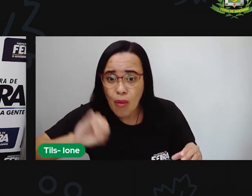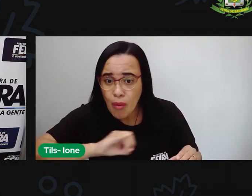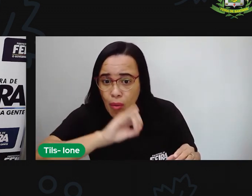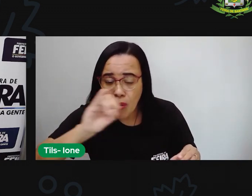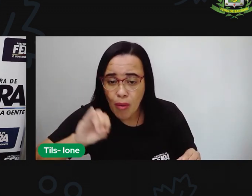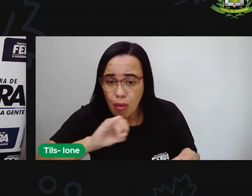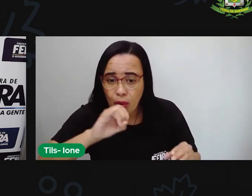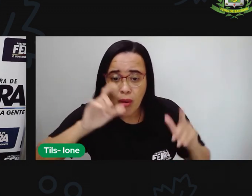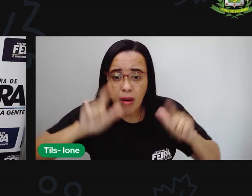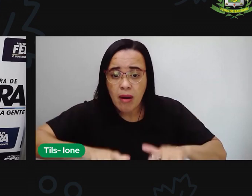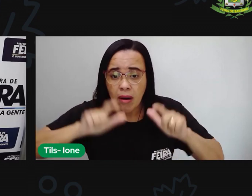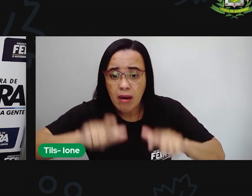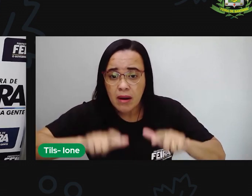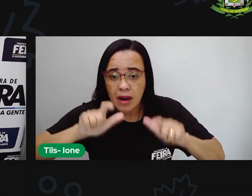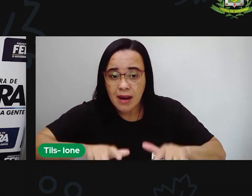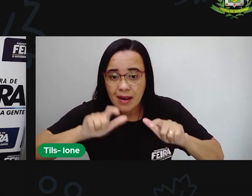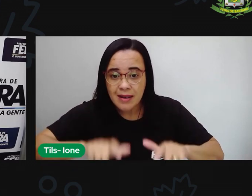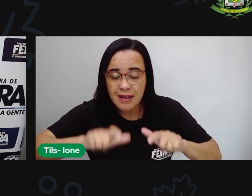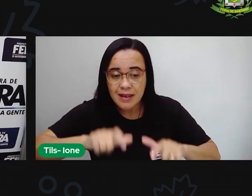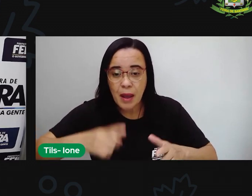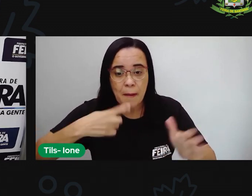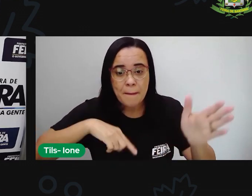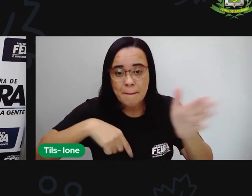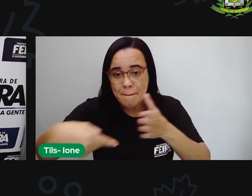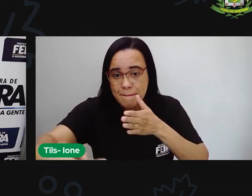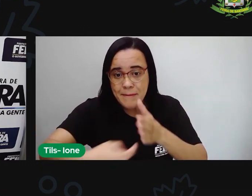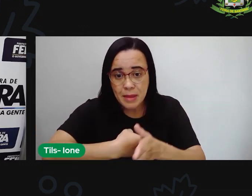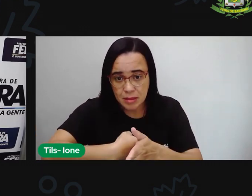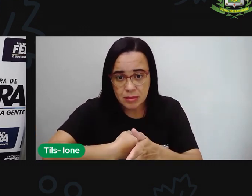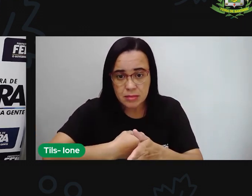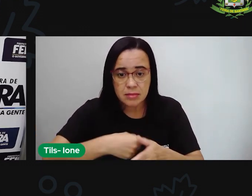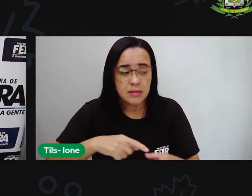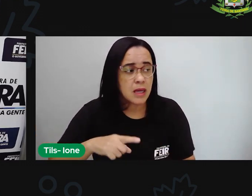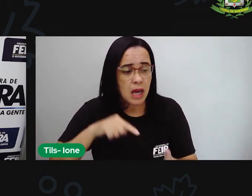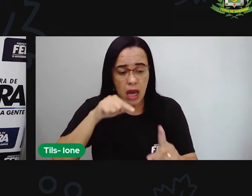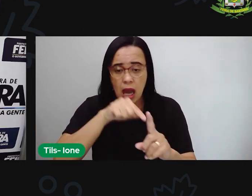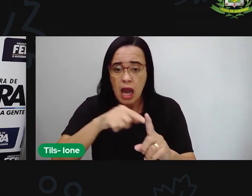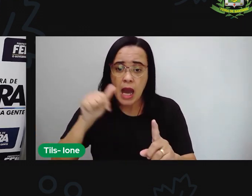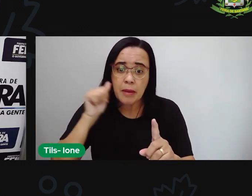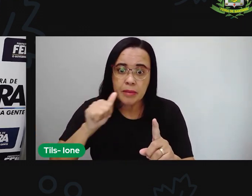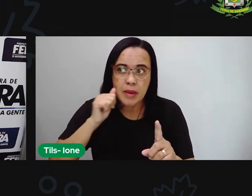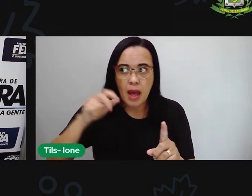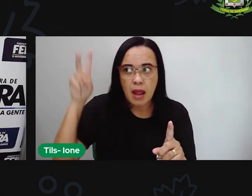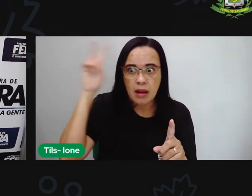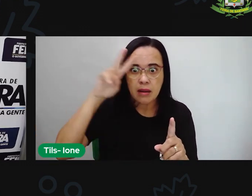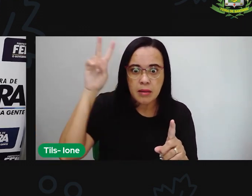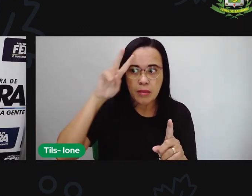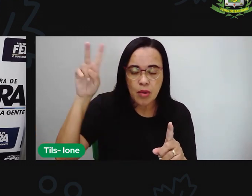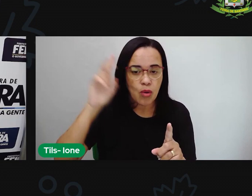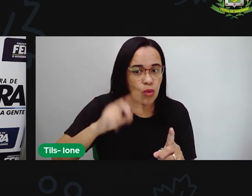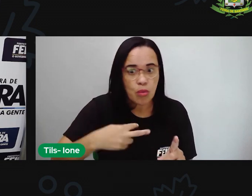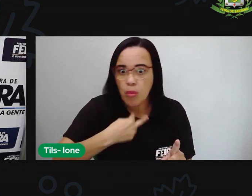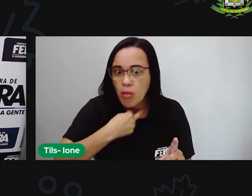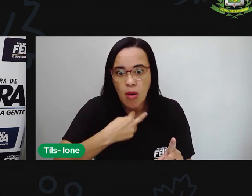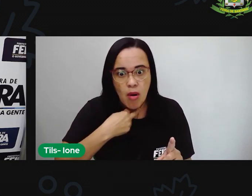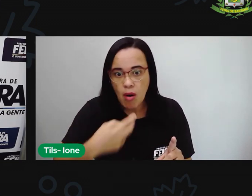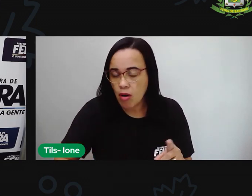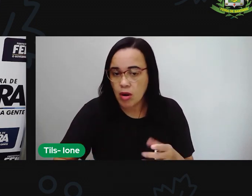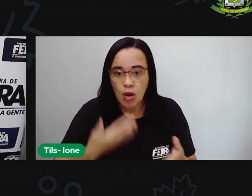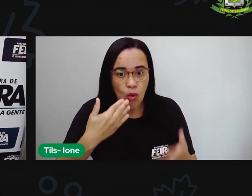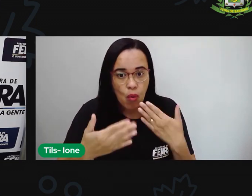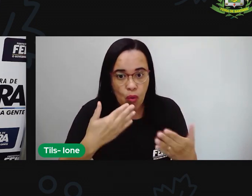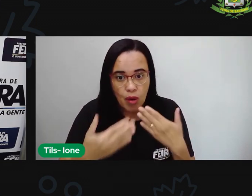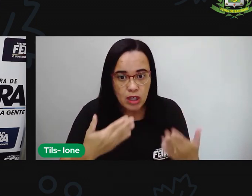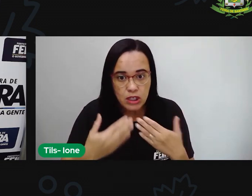aonde você vai? Ele perguntou. Mariana lembrou da mãe. Não era bom falar com estranhos.